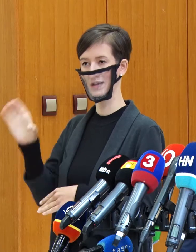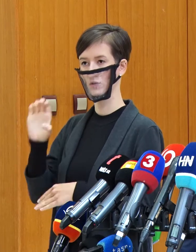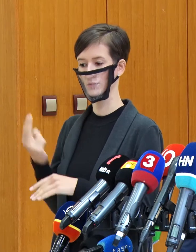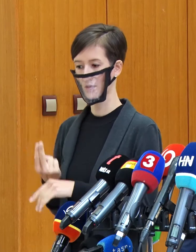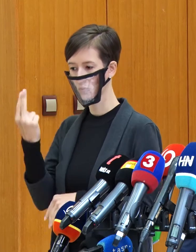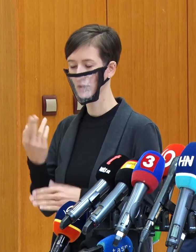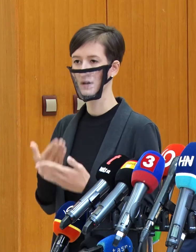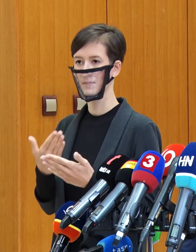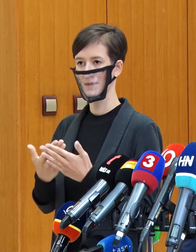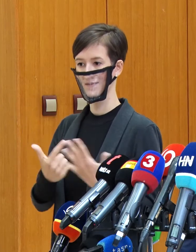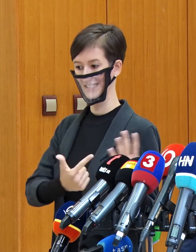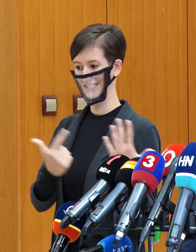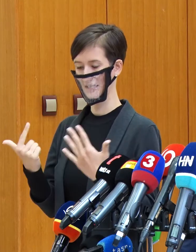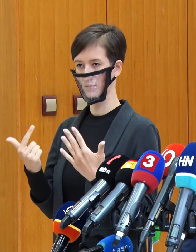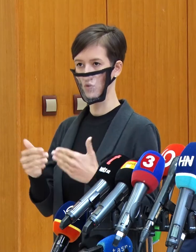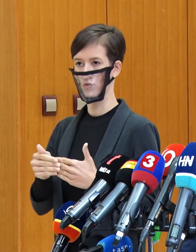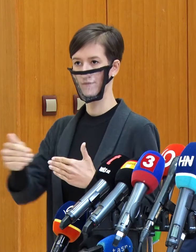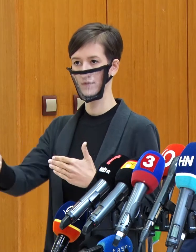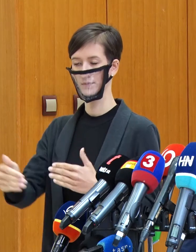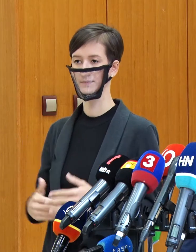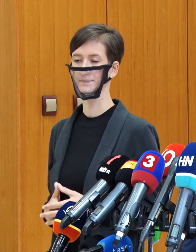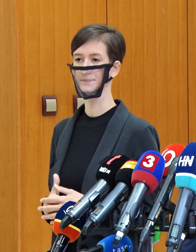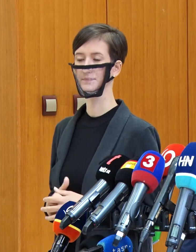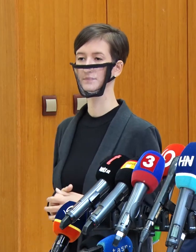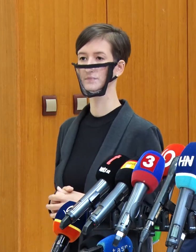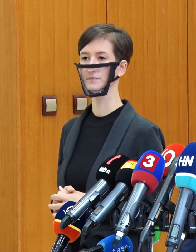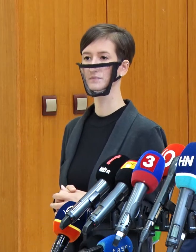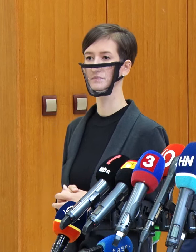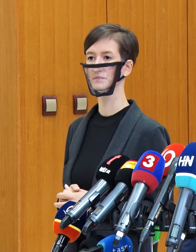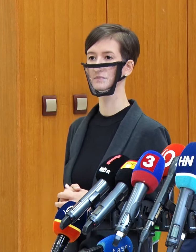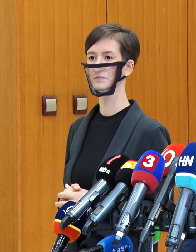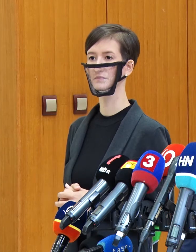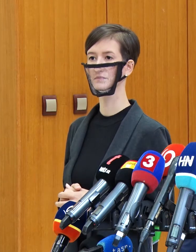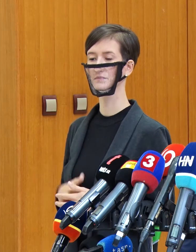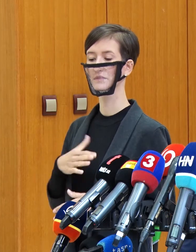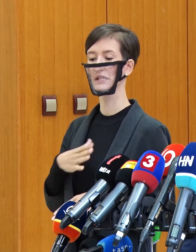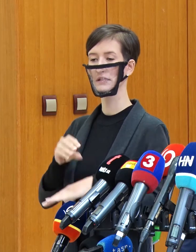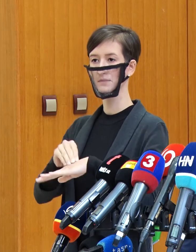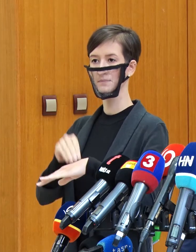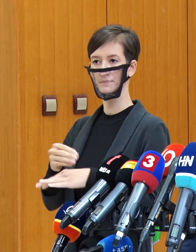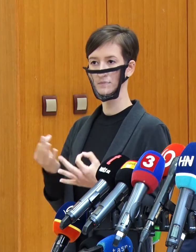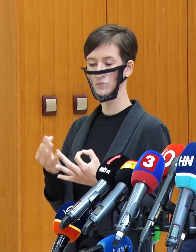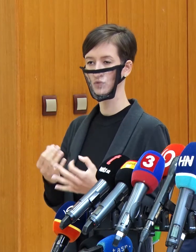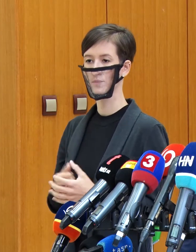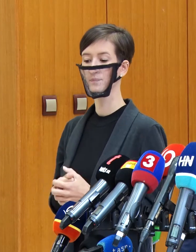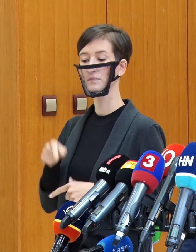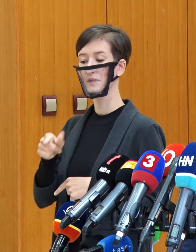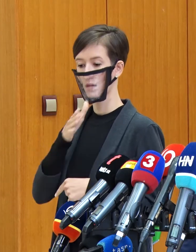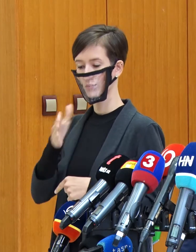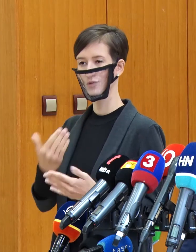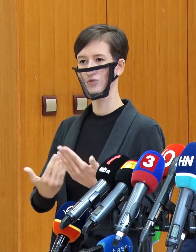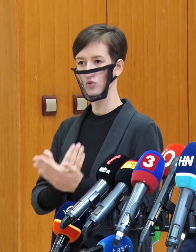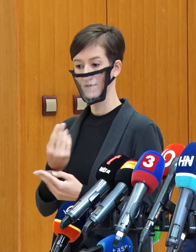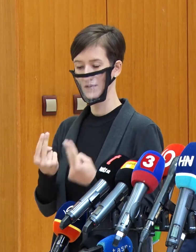najbližšie sedemročné obdobie. Chcel by som povedať, že budú tam nielen nové sumy,